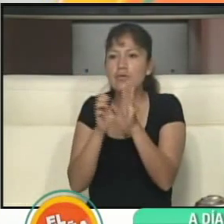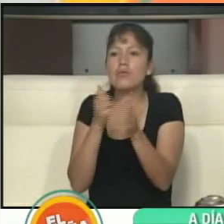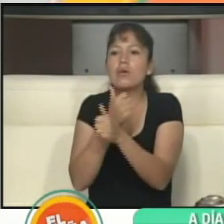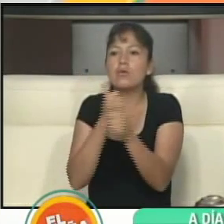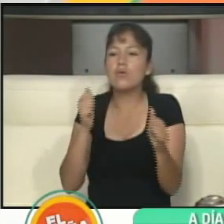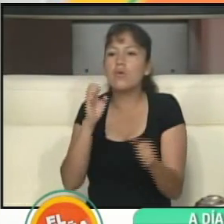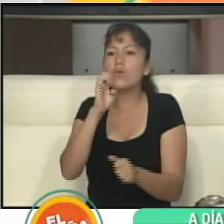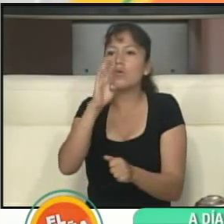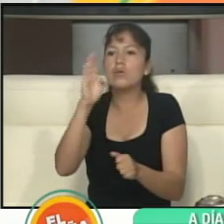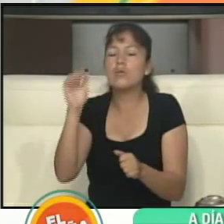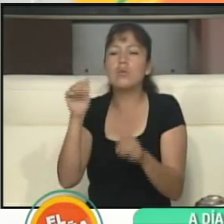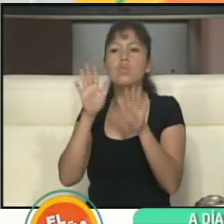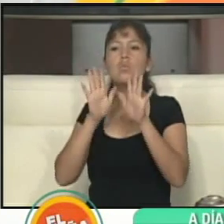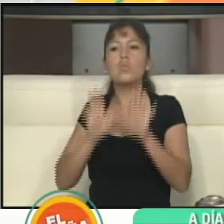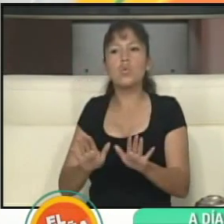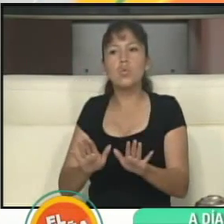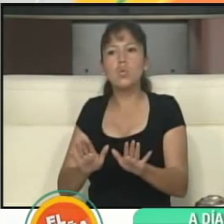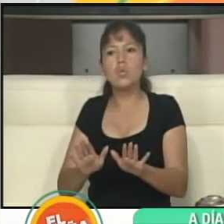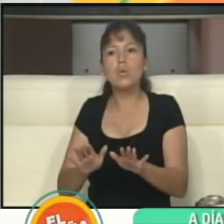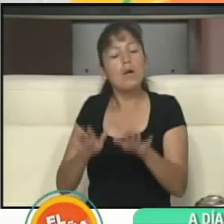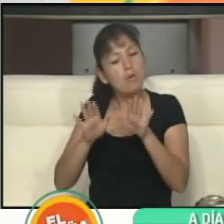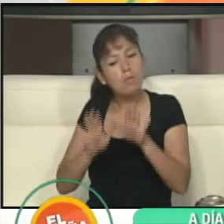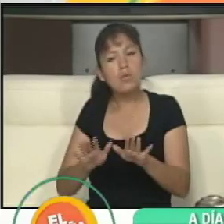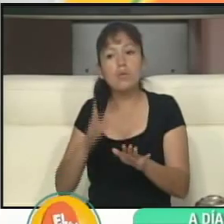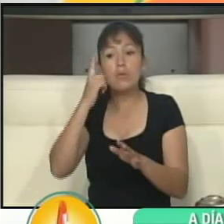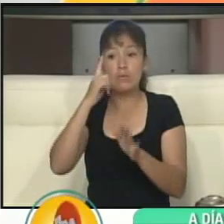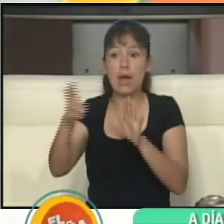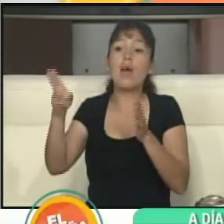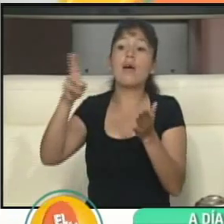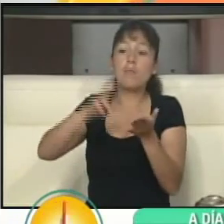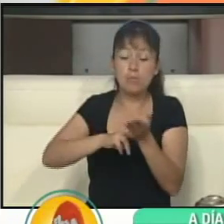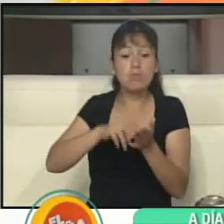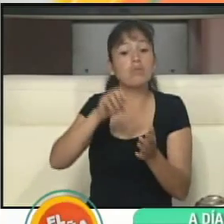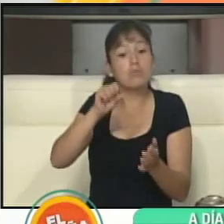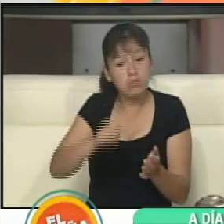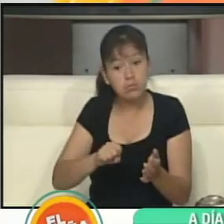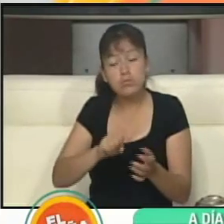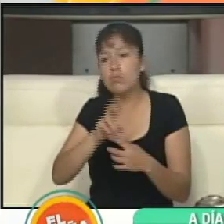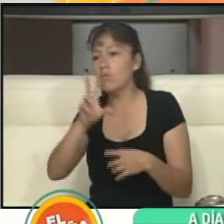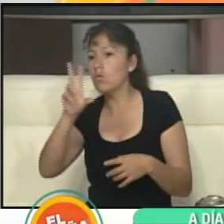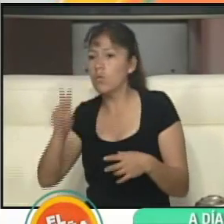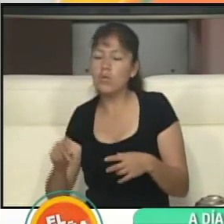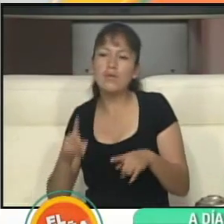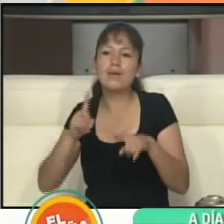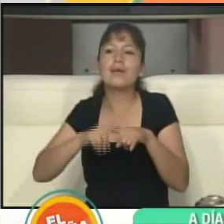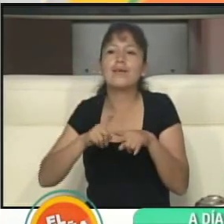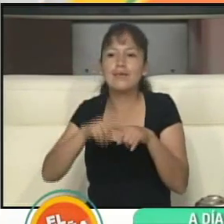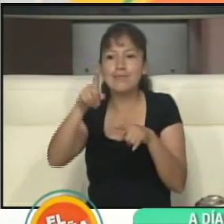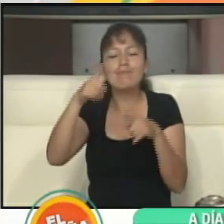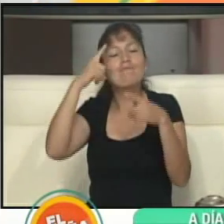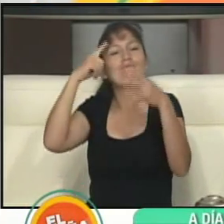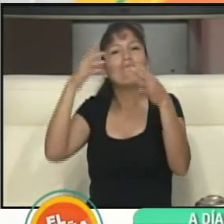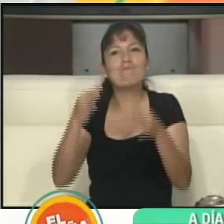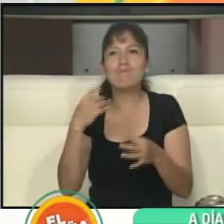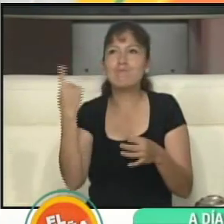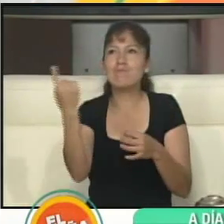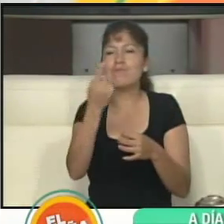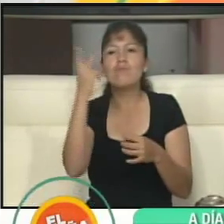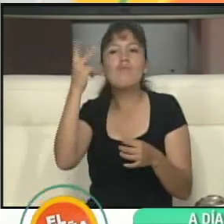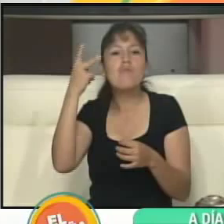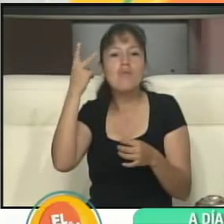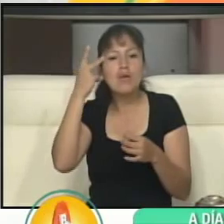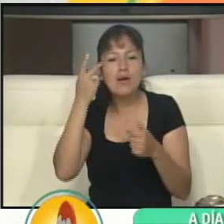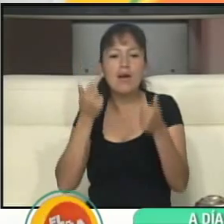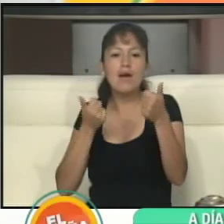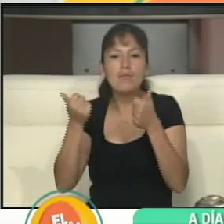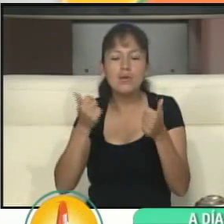Cochadón Vino. Hay que reiterar aquello para aprobarlo o no. Es una carta básica orgánica que va a regir la vida política administrativa